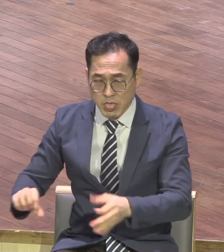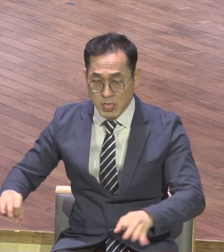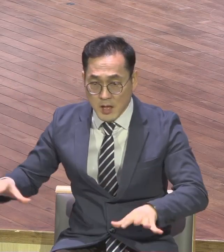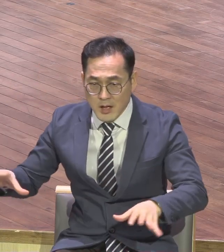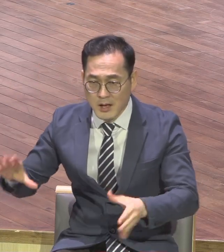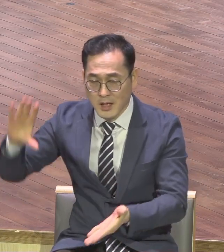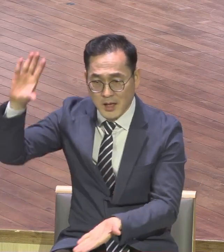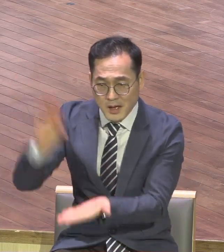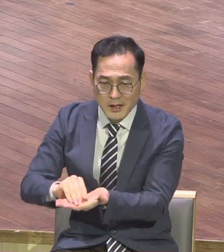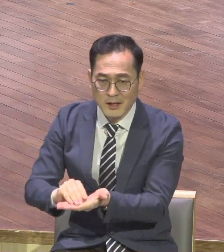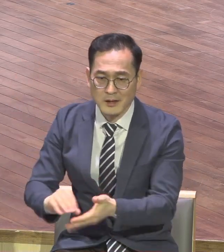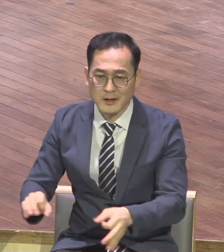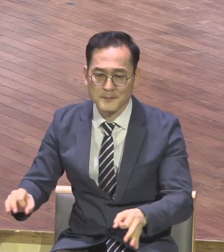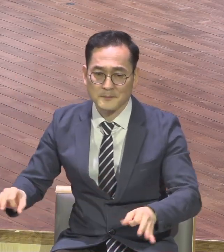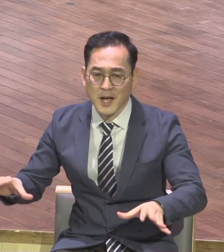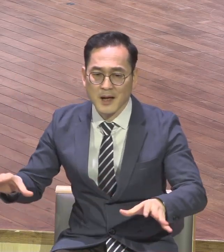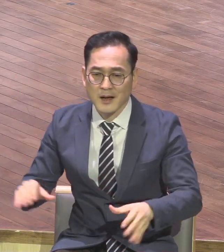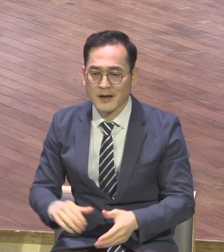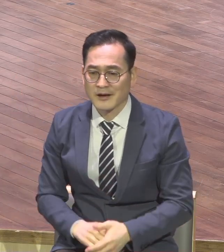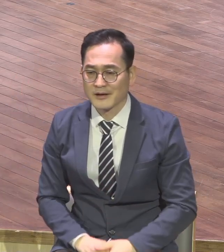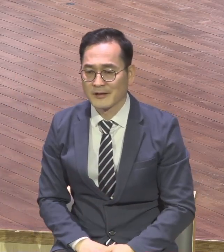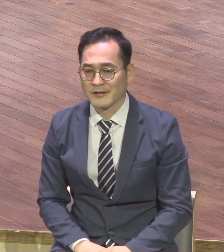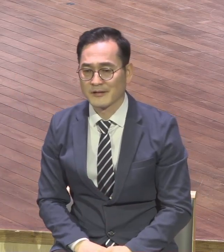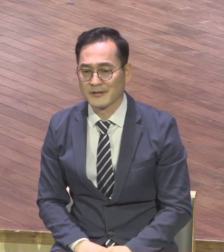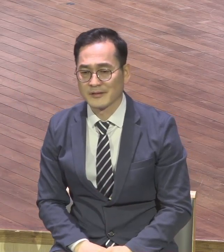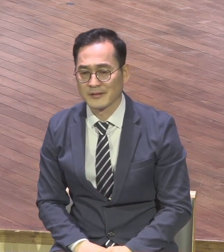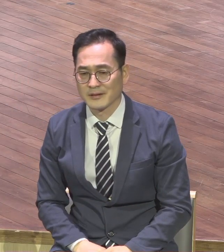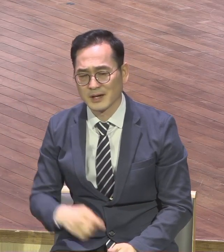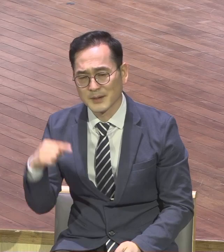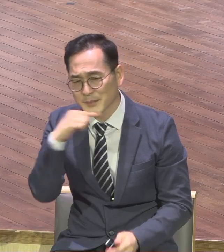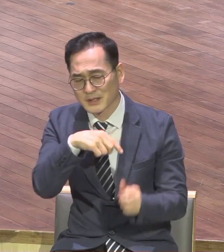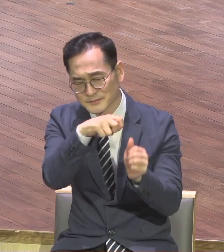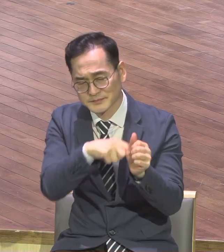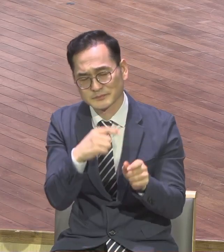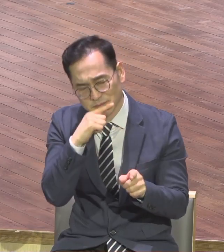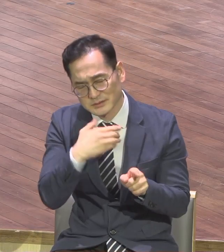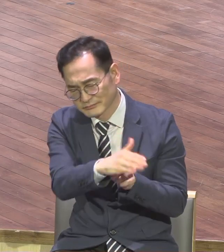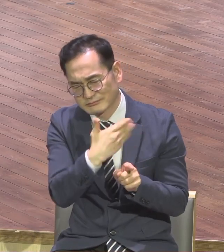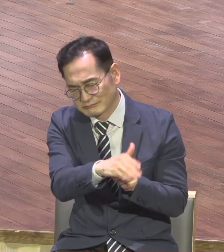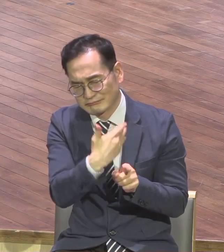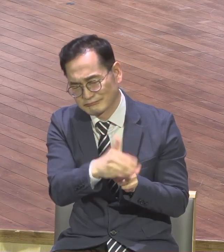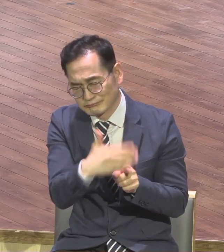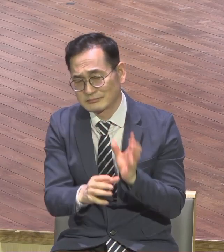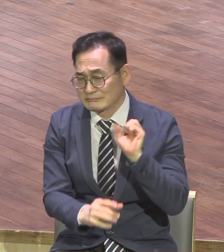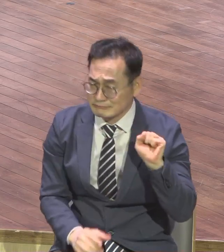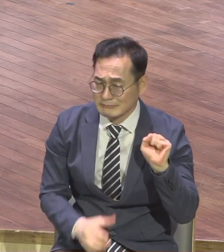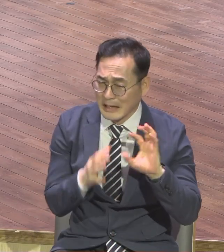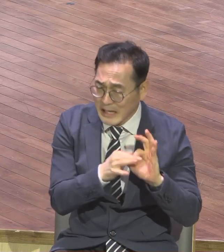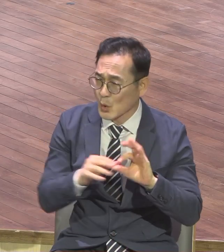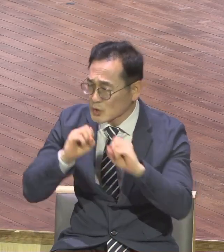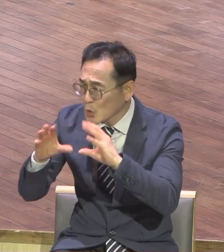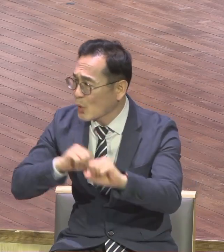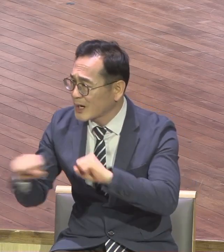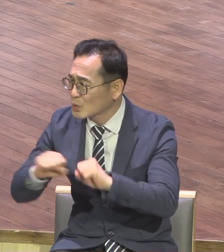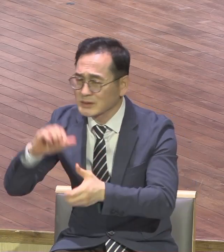감사를 드리고 이 헌당이 안 됐으면 계속 빚 때문에 잡혀가지고 아무것도 못할 텐데 이렇게